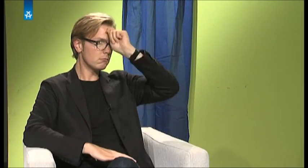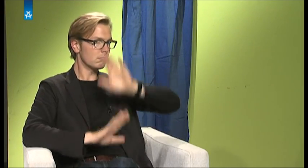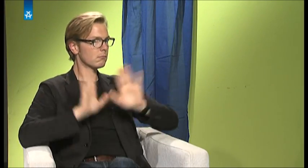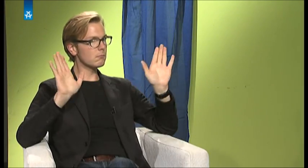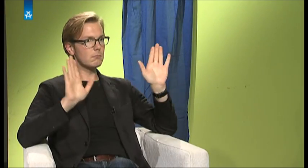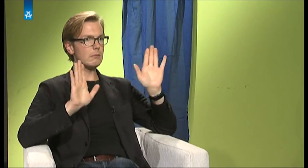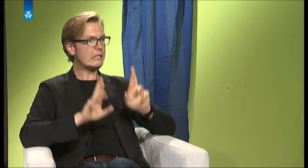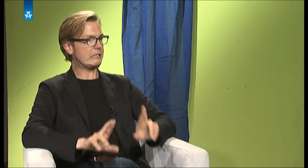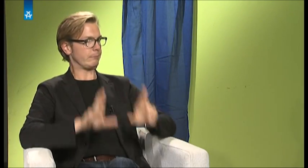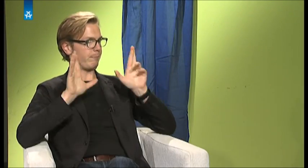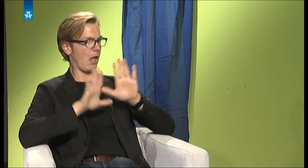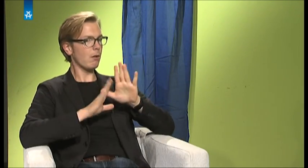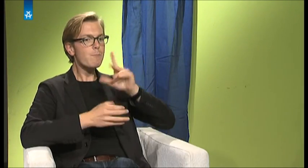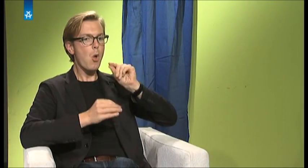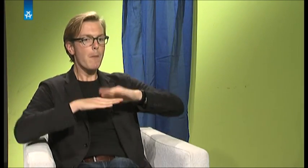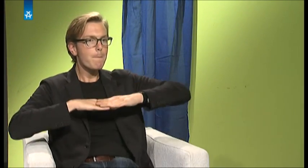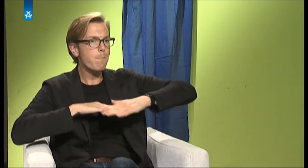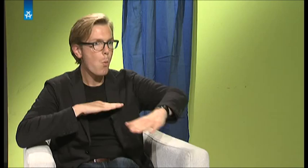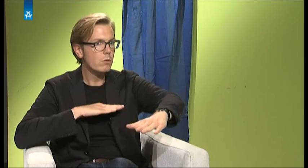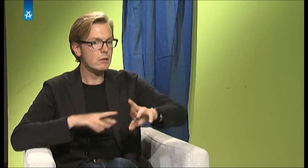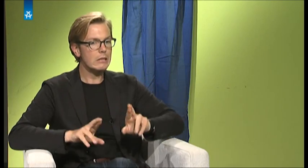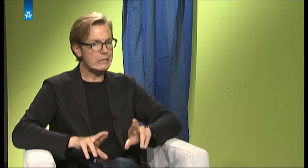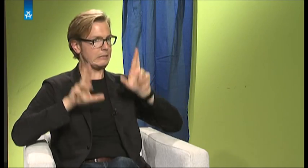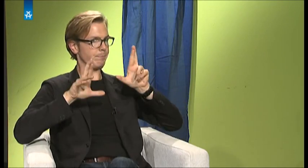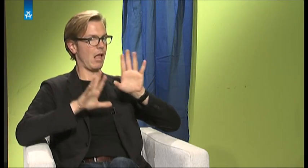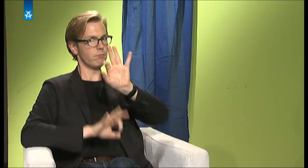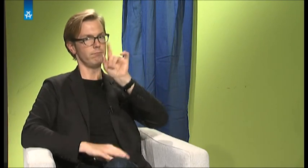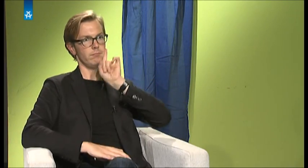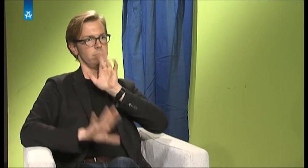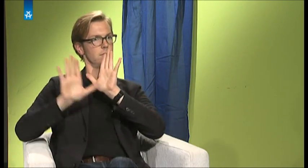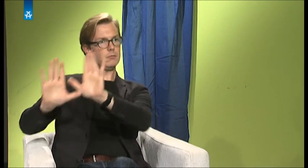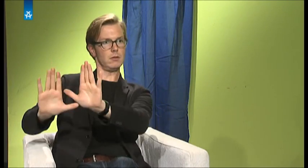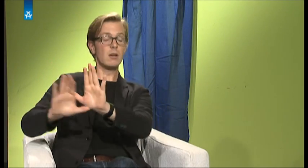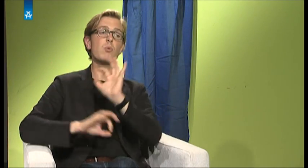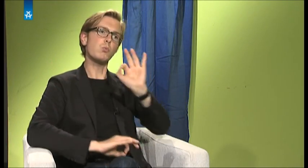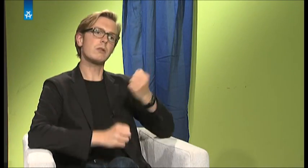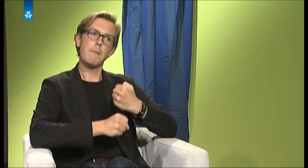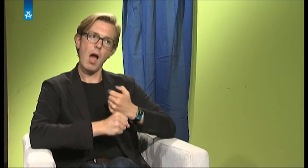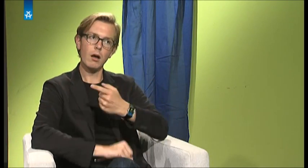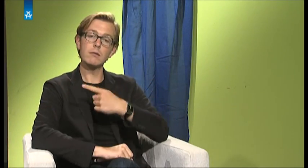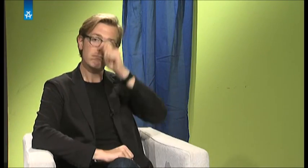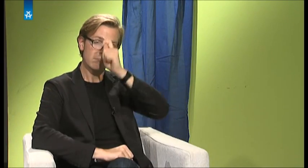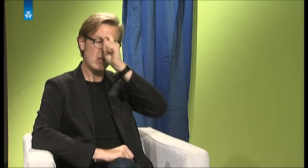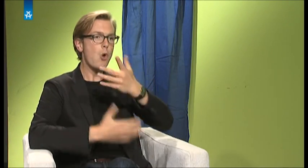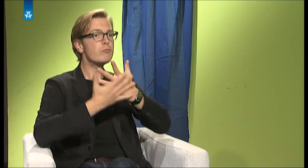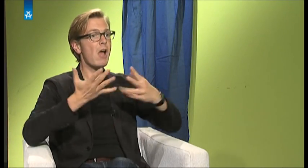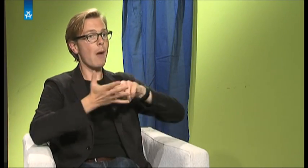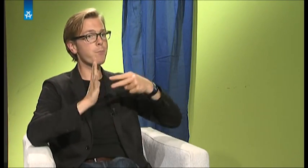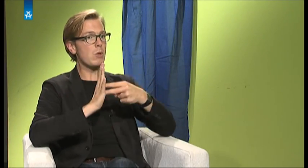Gebärdensprache war da. Und das hat wirklich viel auch was mit Sprachpolitik zu tun. Und es gab da viele